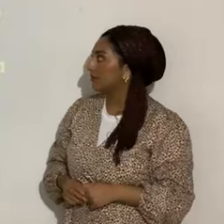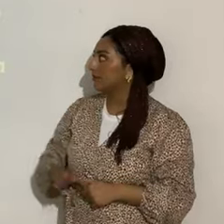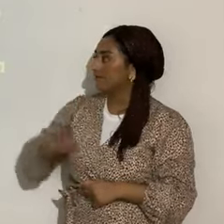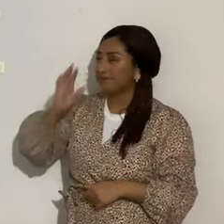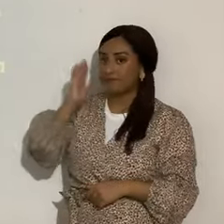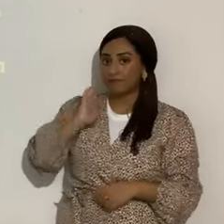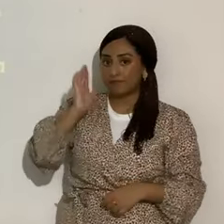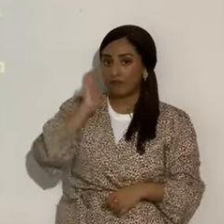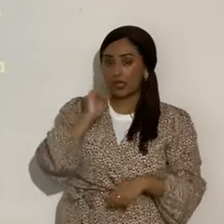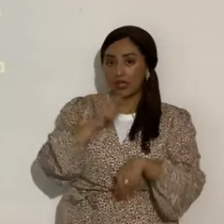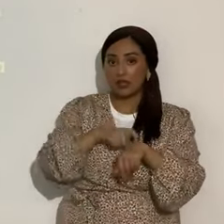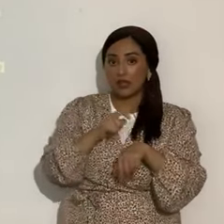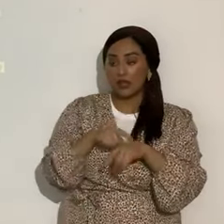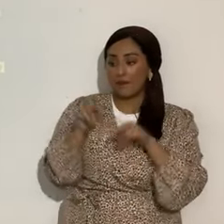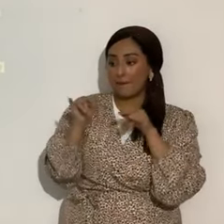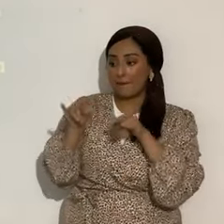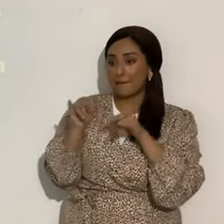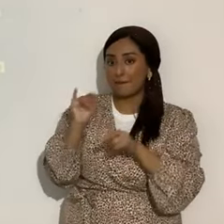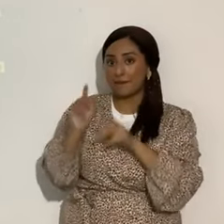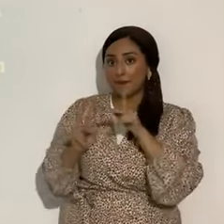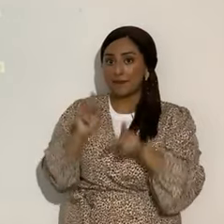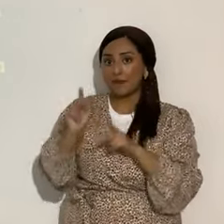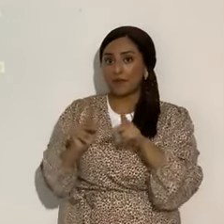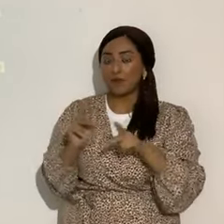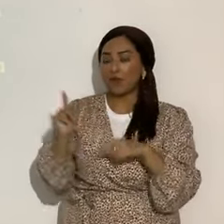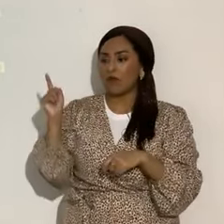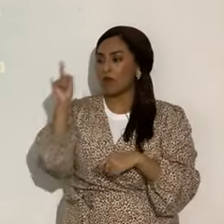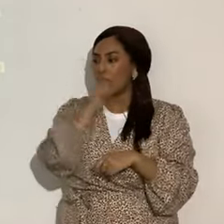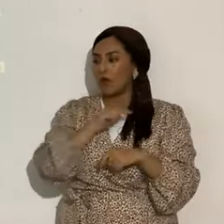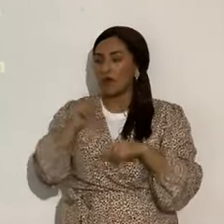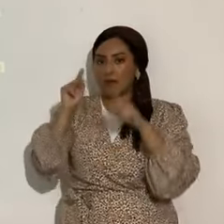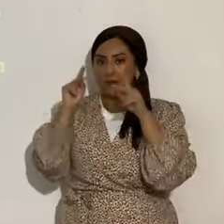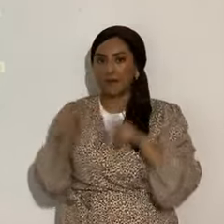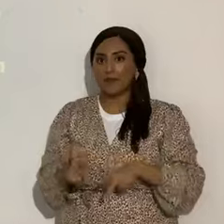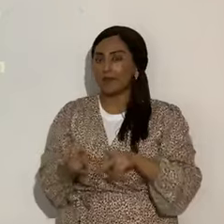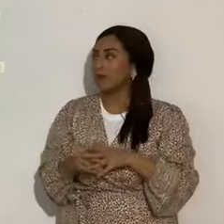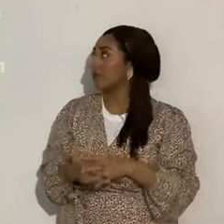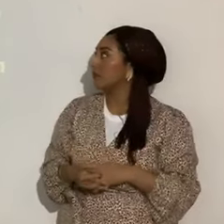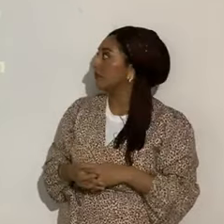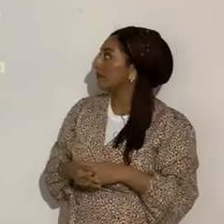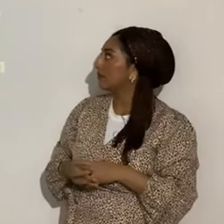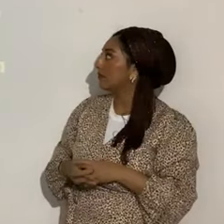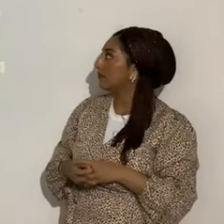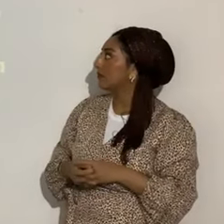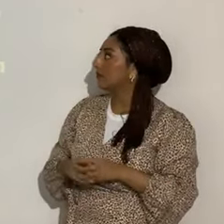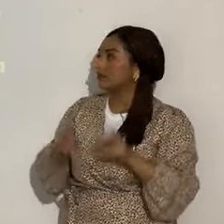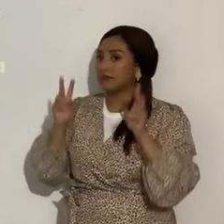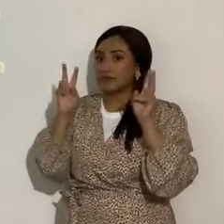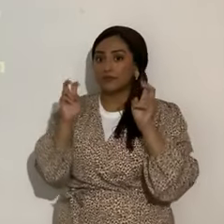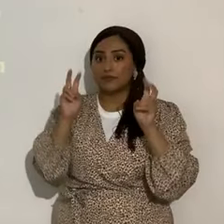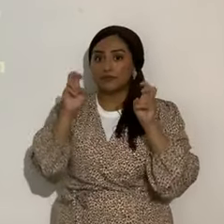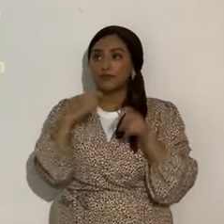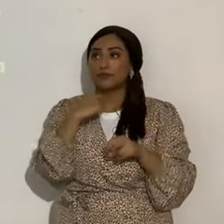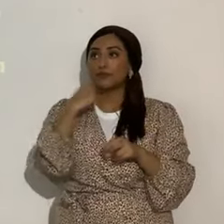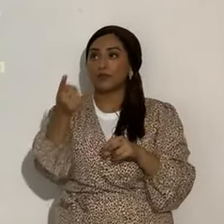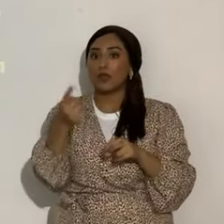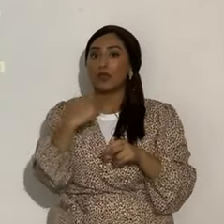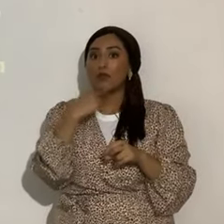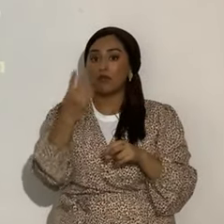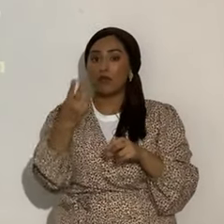entonces engañaron al pueblo personajes embusteros y que falsamente le decían hablar en nombre de Dios, no prestaron atención y creyeron